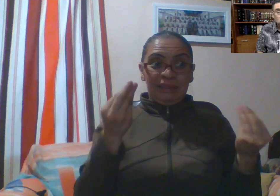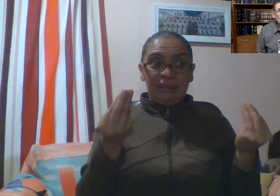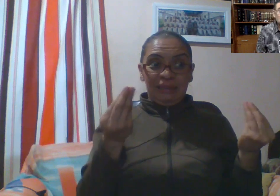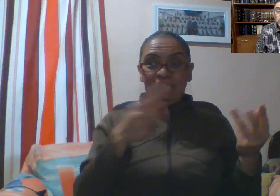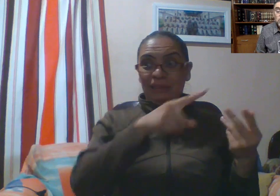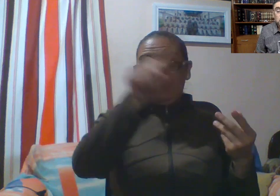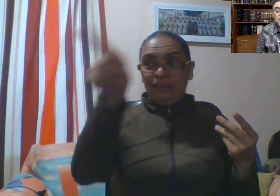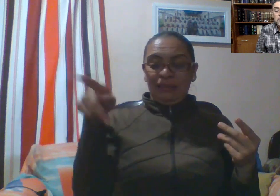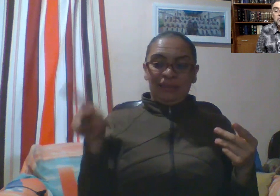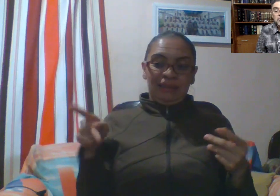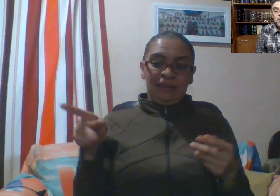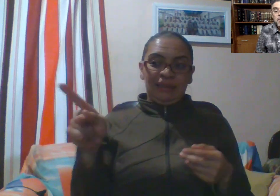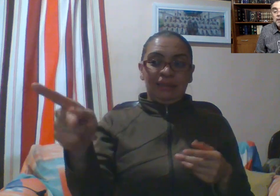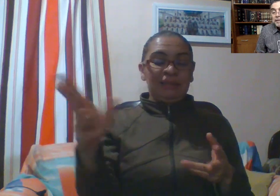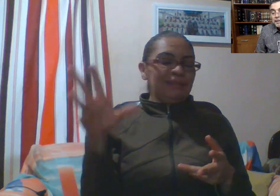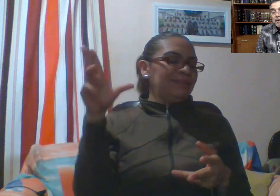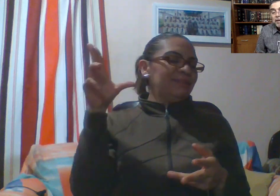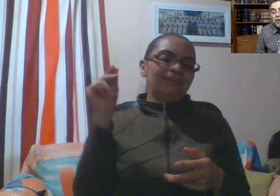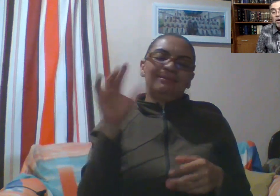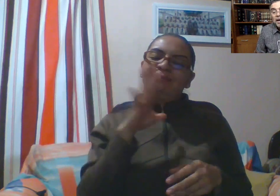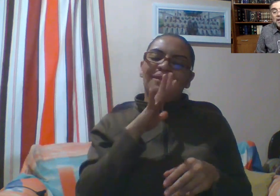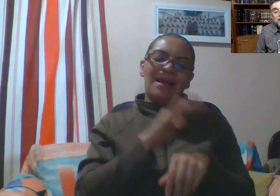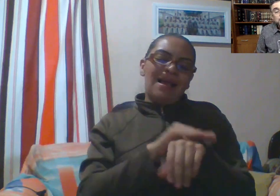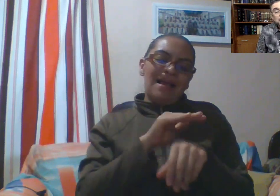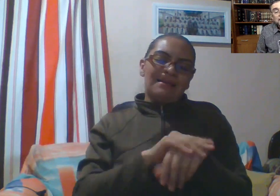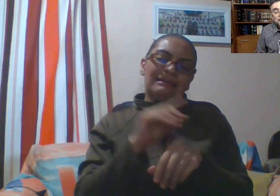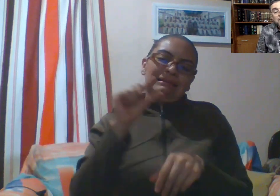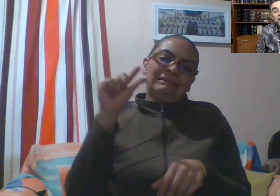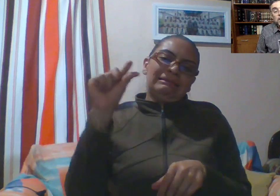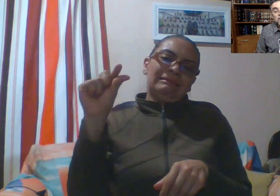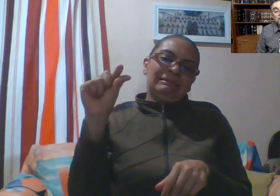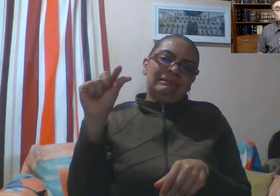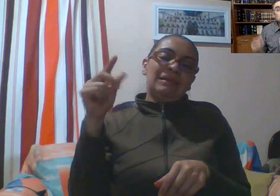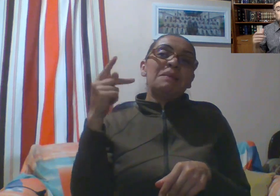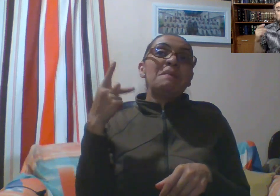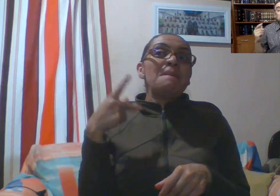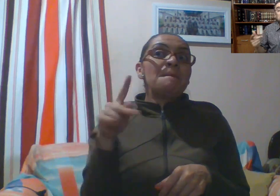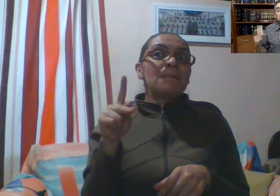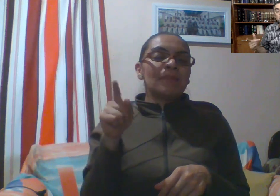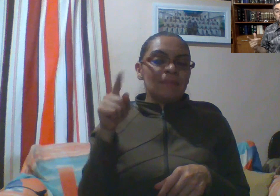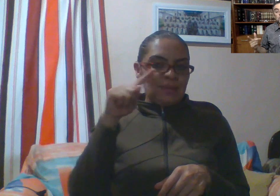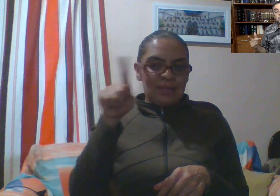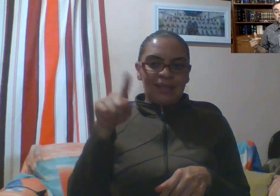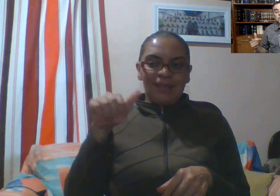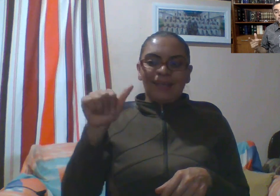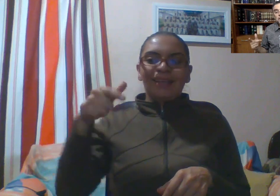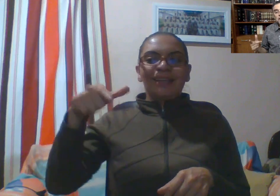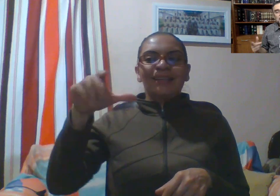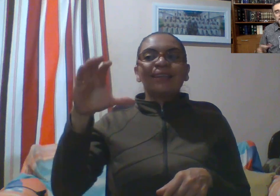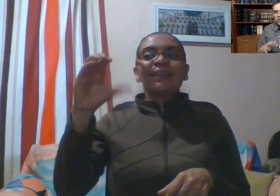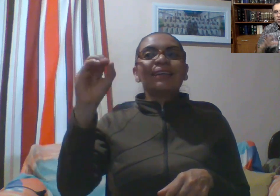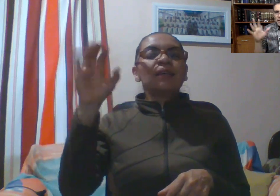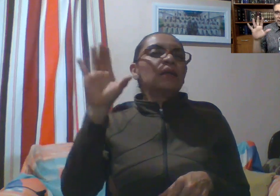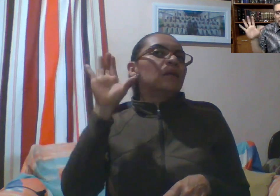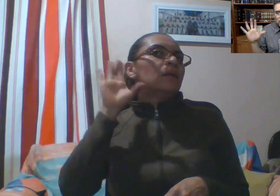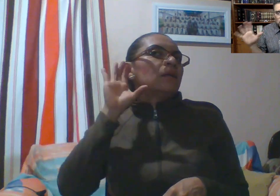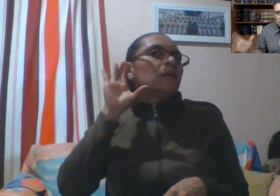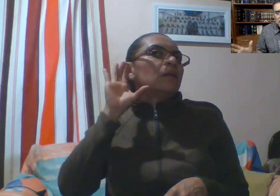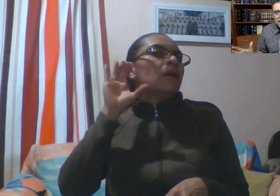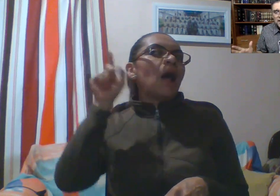tenía muchos amigos. Sin embargo, a él le impactaba lo que había escuchado acerca de Jesús. De seguro le había llegado la noticia de